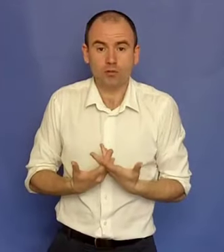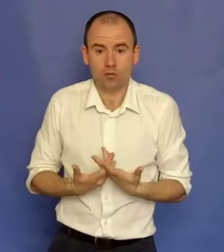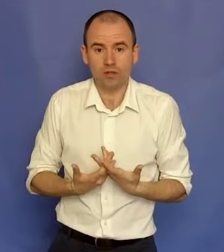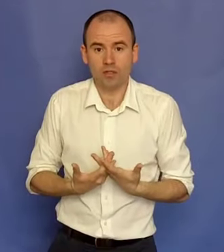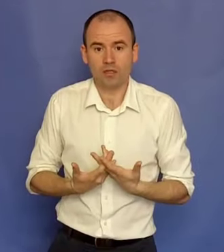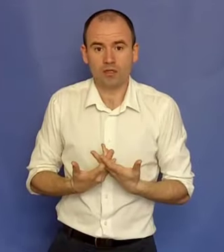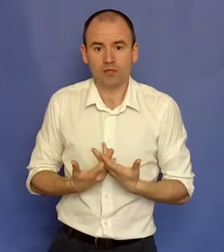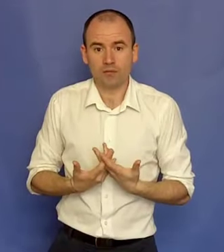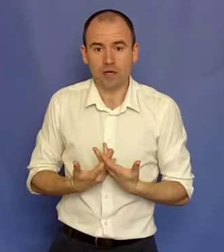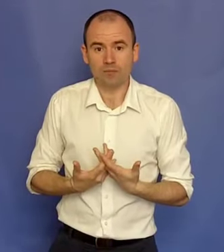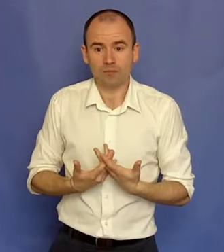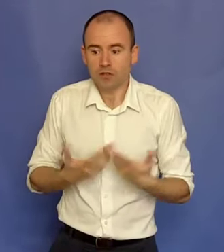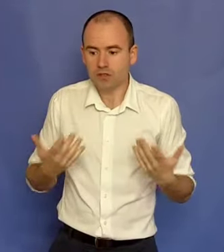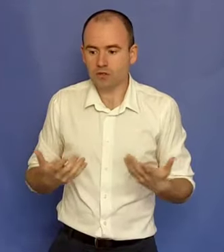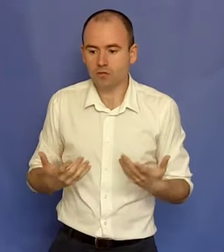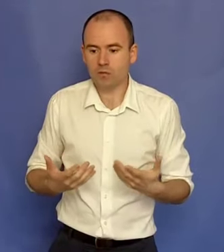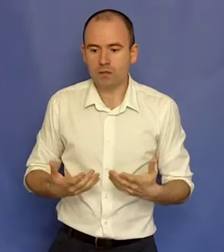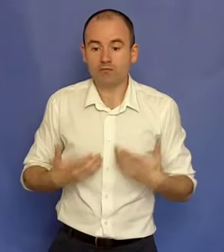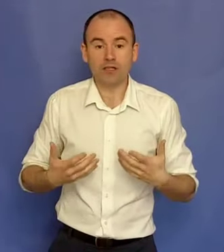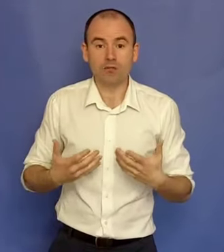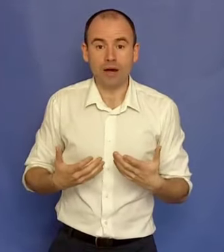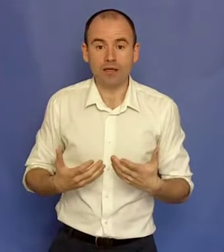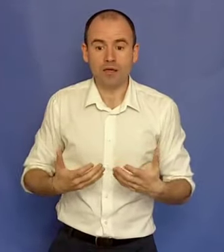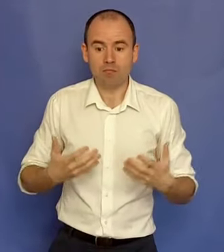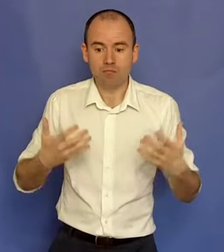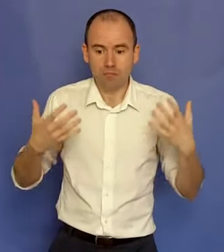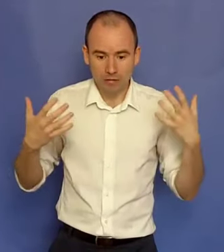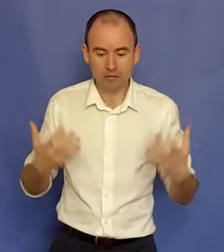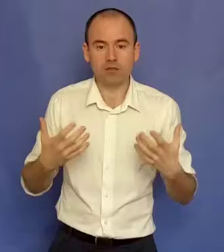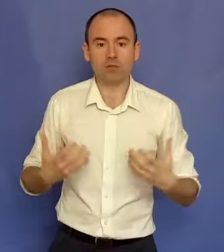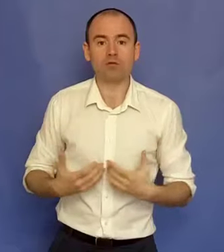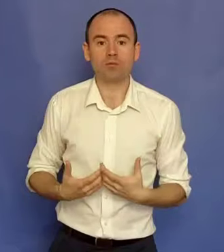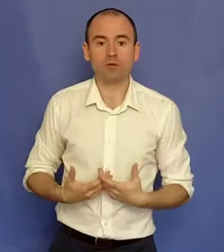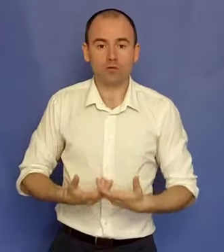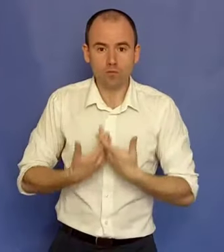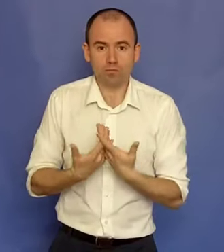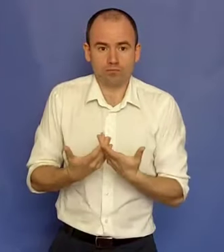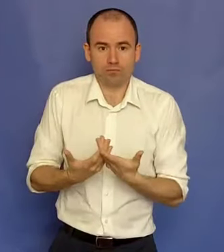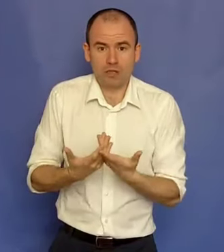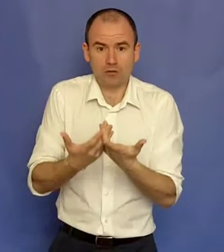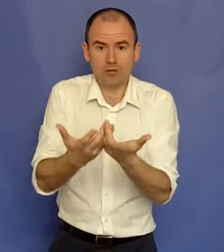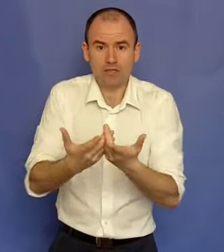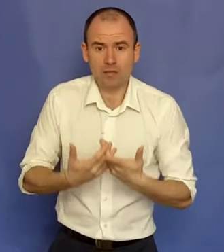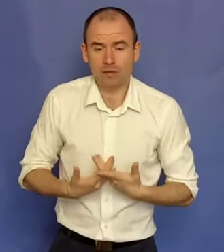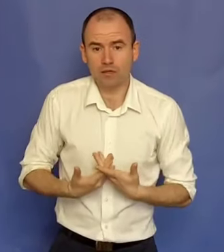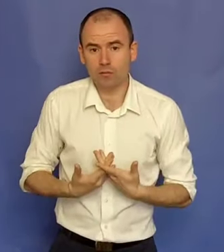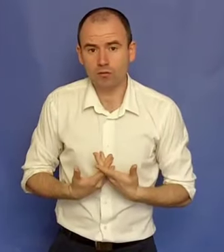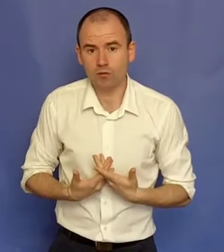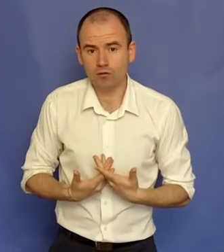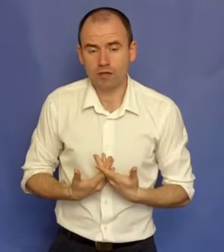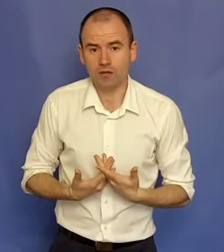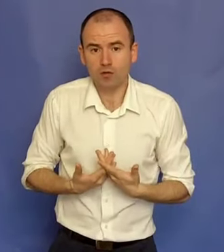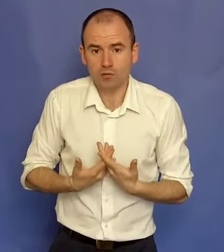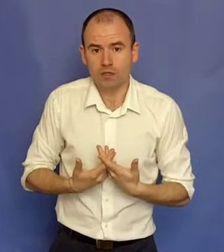pasiune. Da? De ce să nu faci bani atât cât de mult poți cu rezultatele pe care tu poți să le oferi lumii?